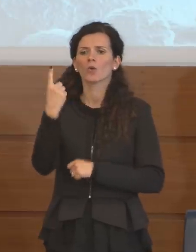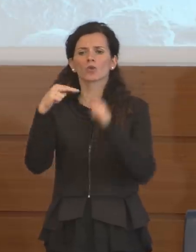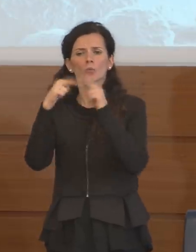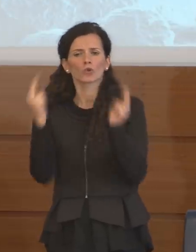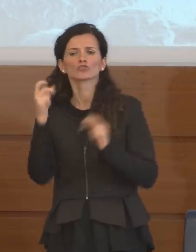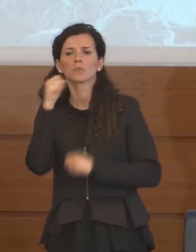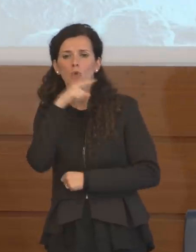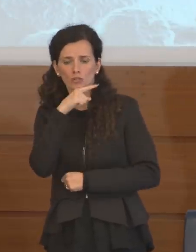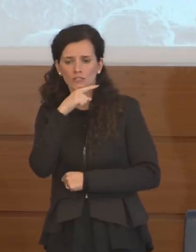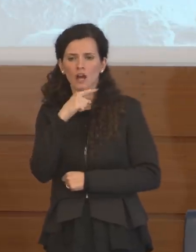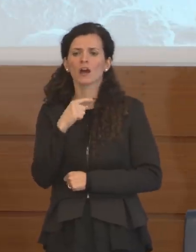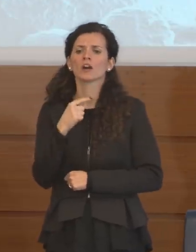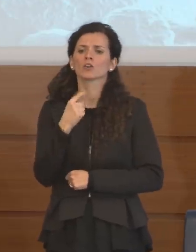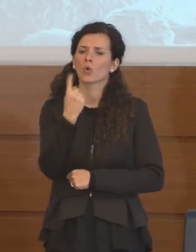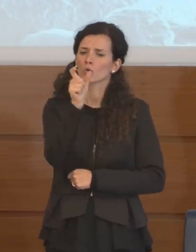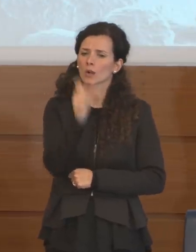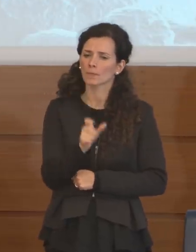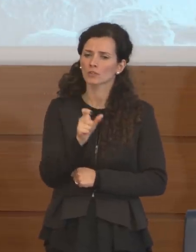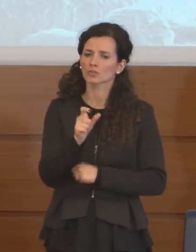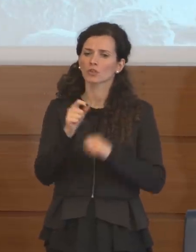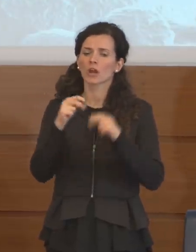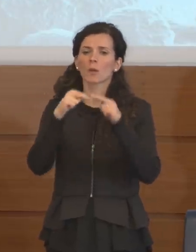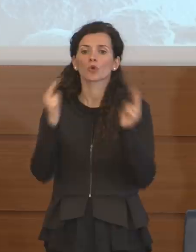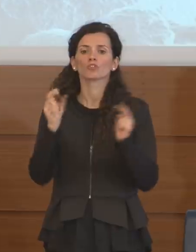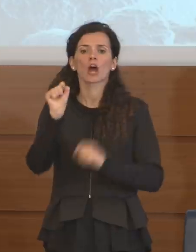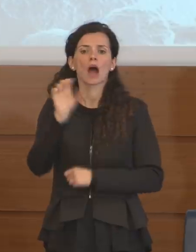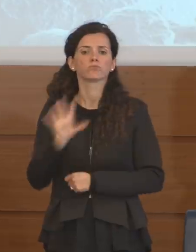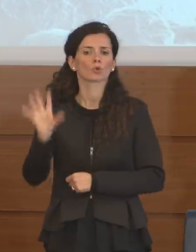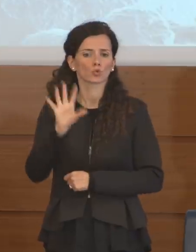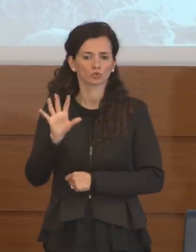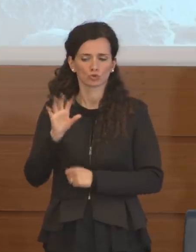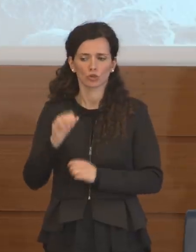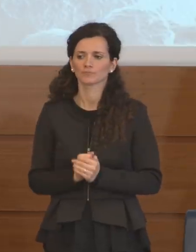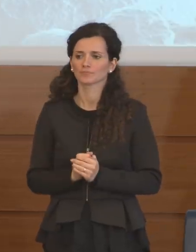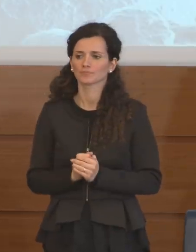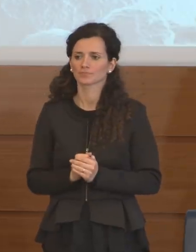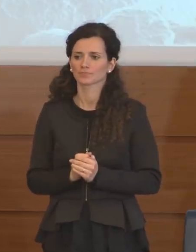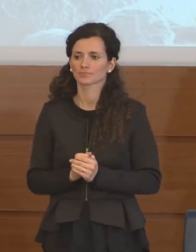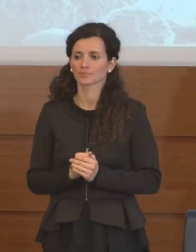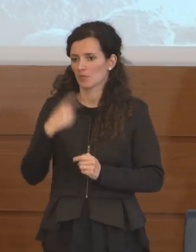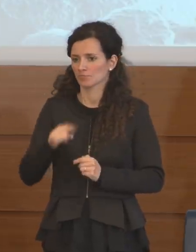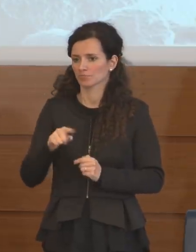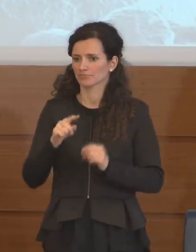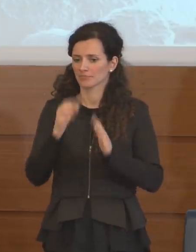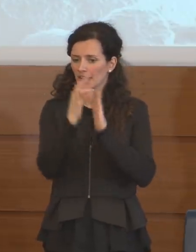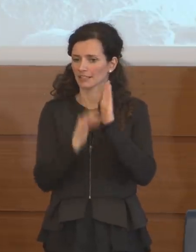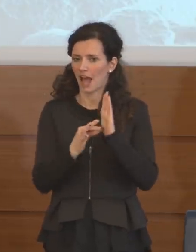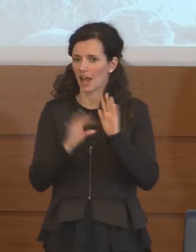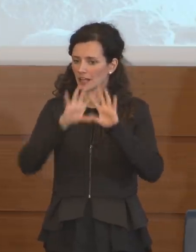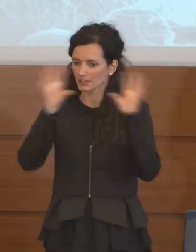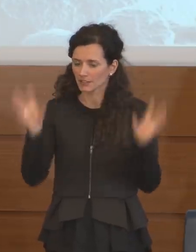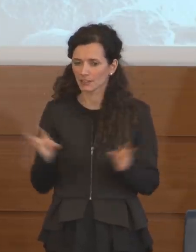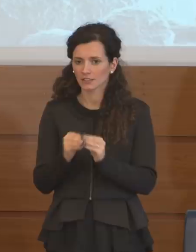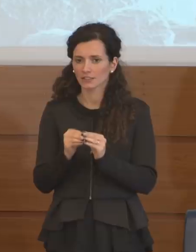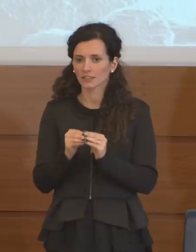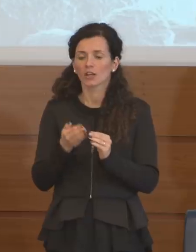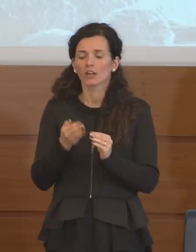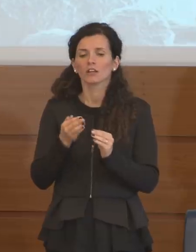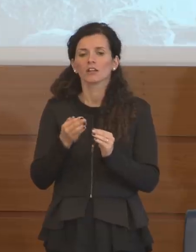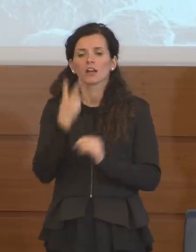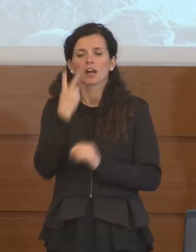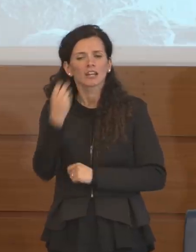di Bolzana e uno in Abruzzo. Questo è il dato che riguarda il